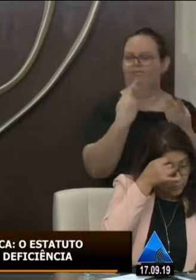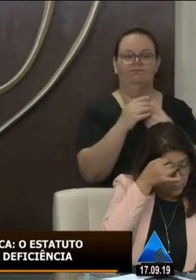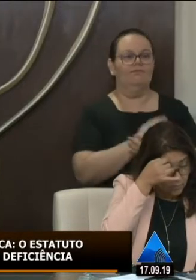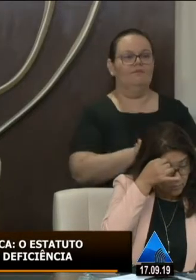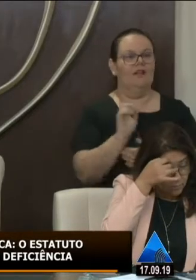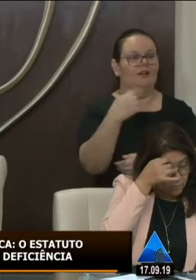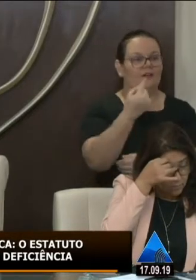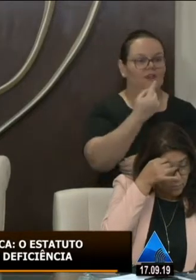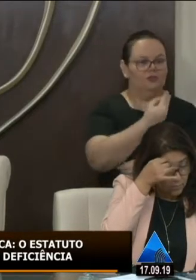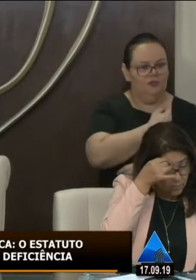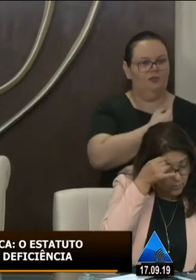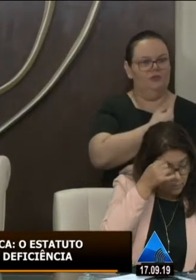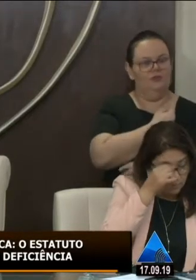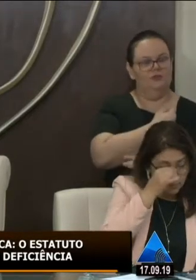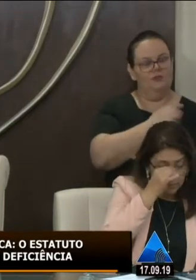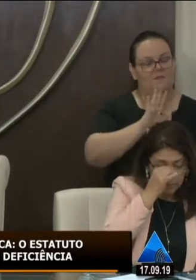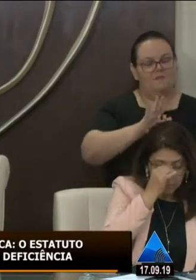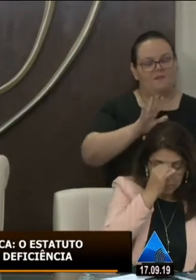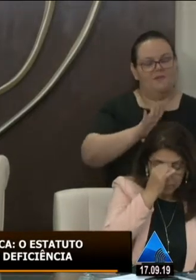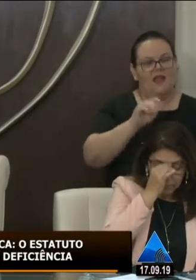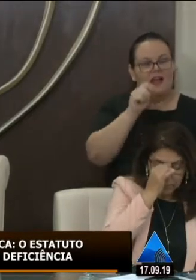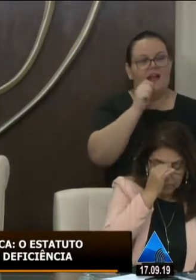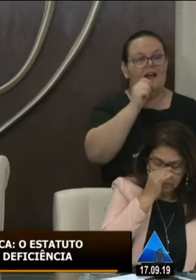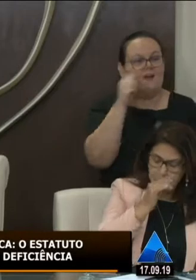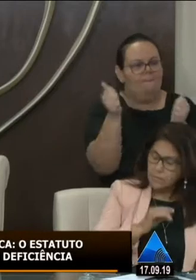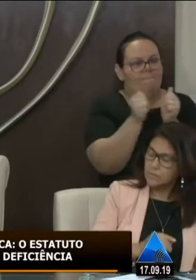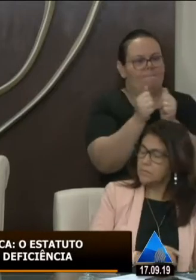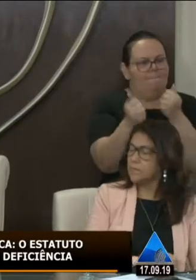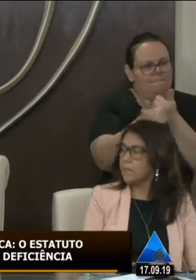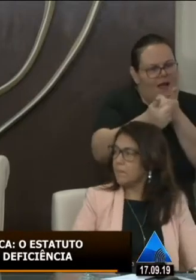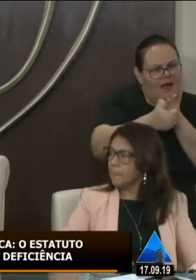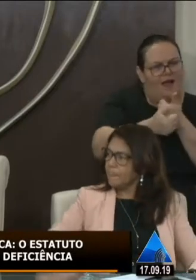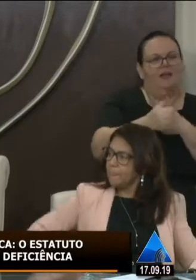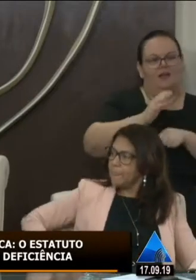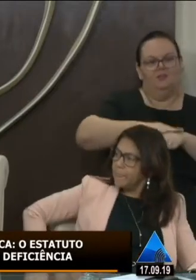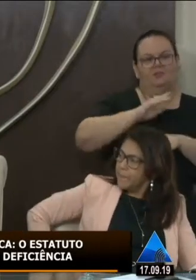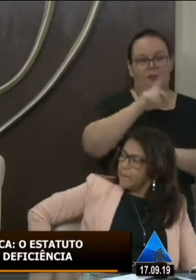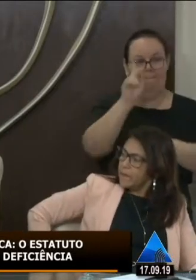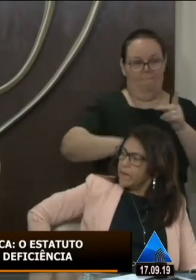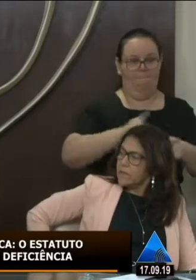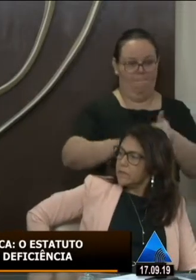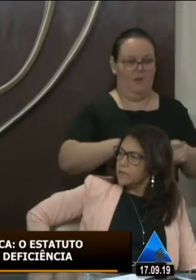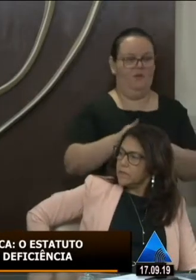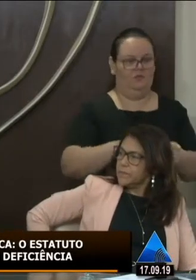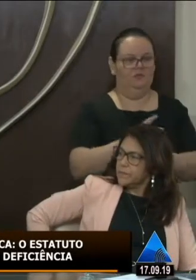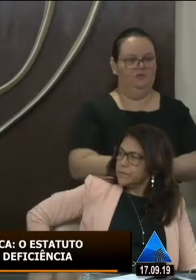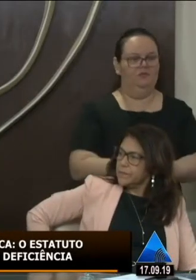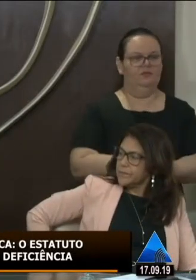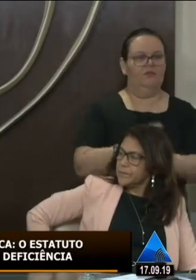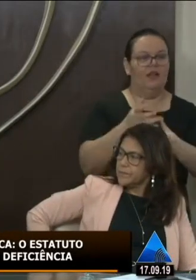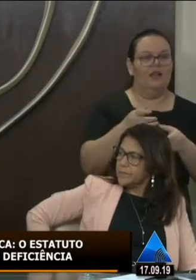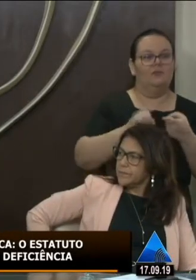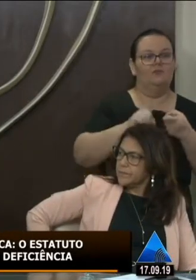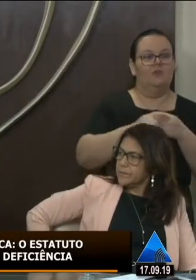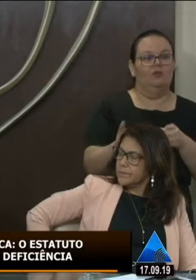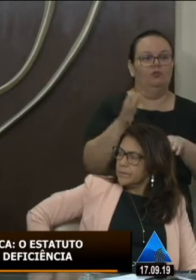eu gostaria de ser ainda mais próximo das pessoas estamos propondo também que essas que esse processo de